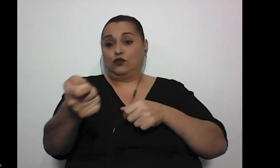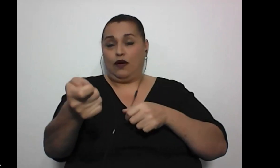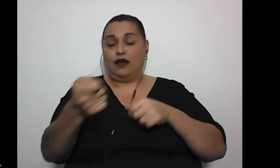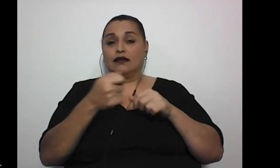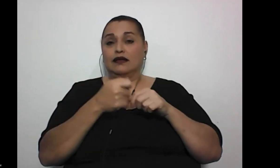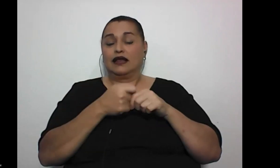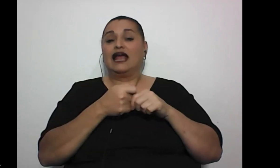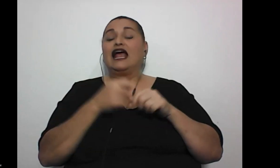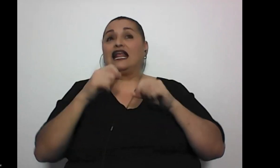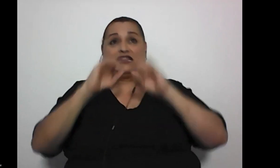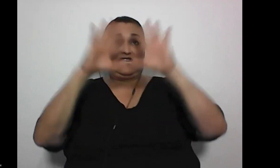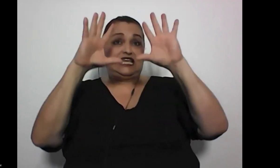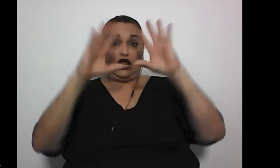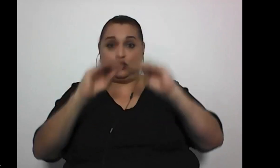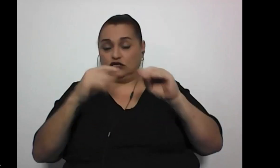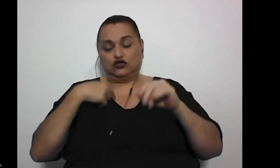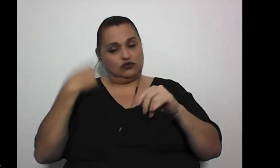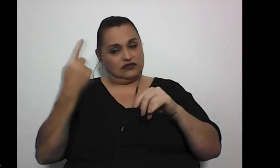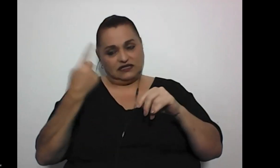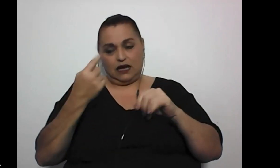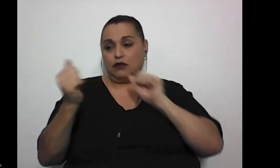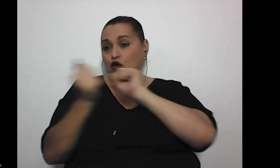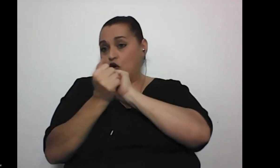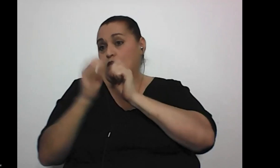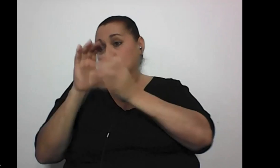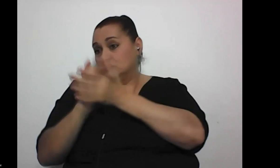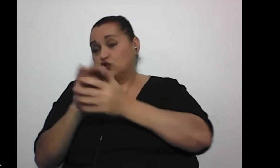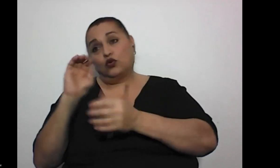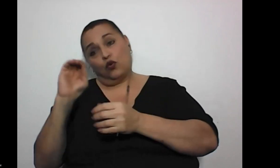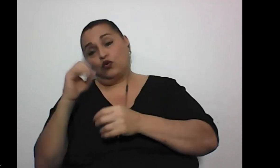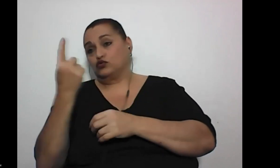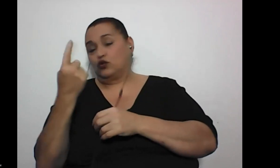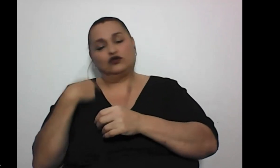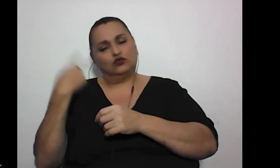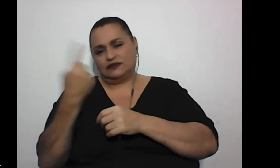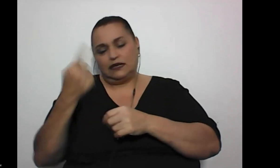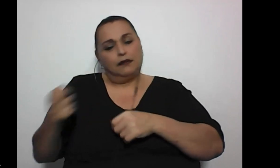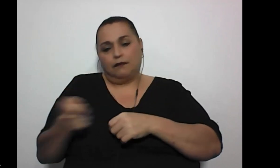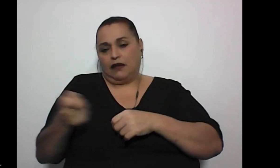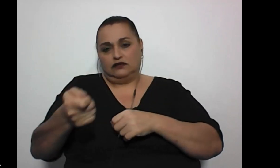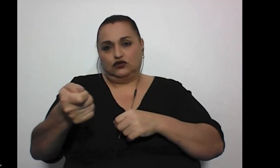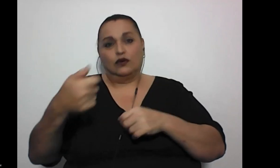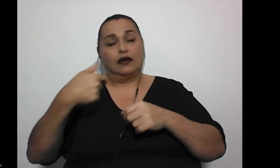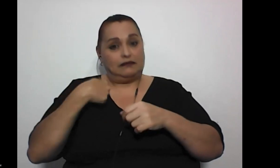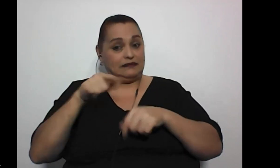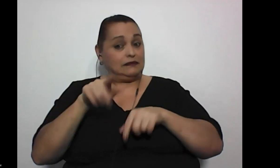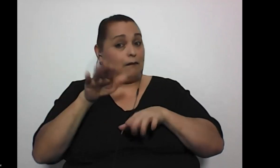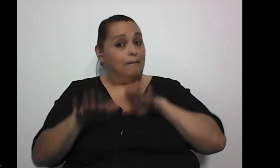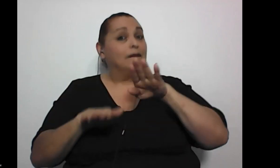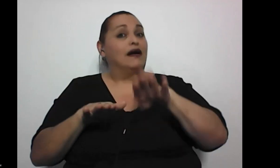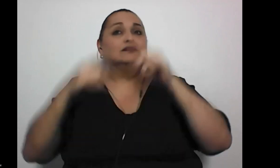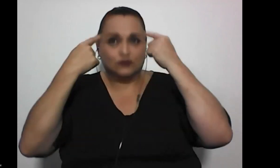sea de día o de noche lo llevo o que vaya con mi esposo sola o sea siempre lo ando me costó mucho dar ese paso pero lo di